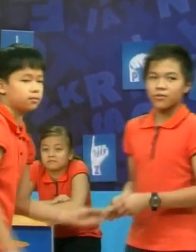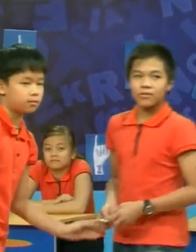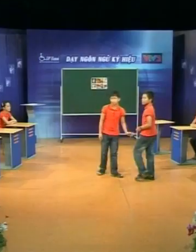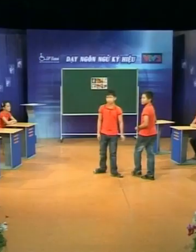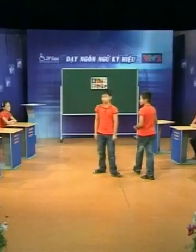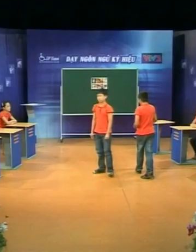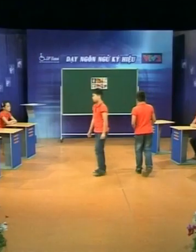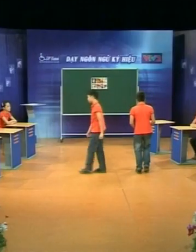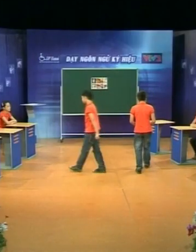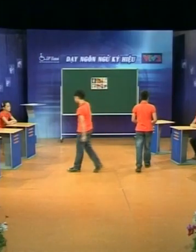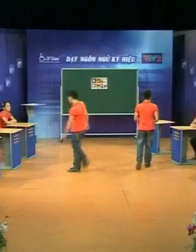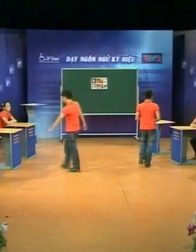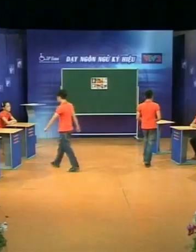Được bạn Hà giúp Thì bạn Tâm đã cảm ơn đấy